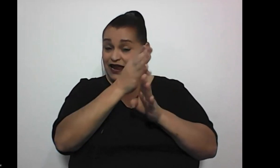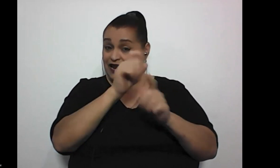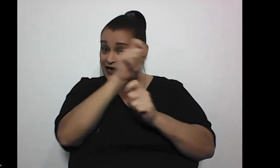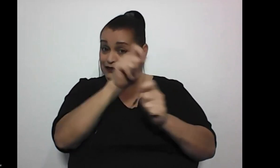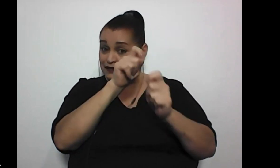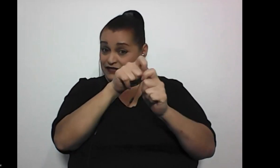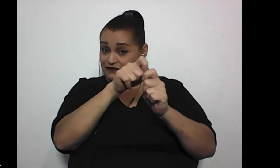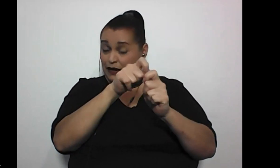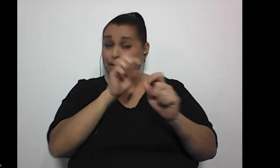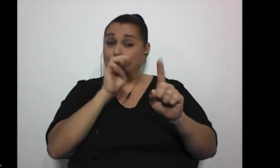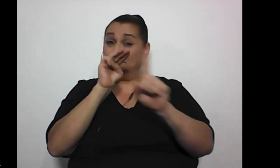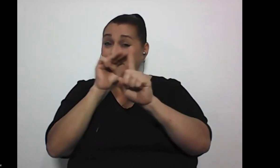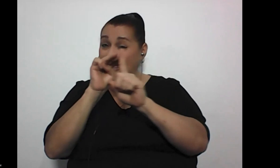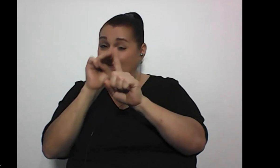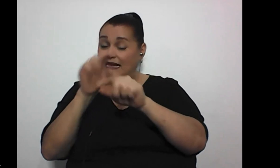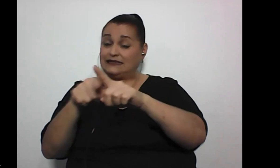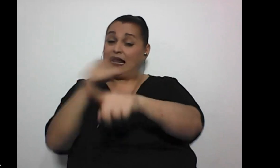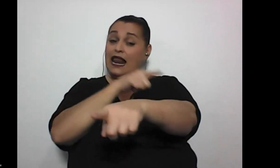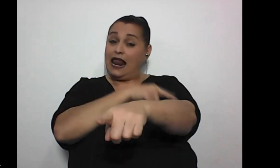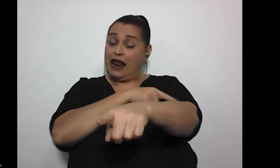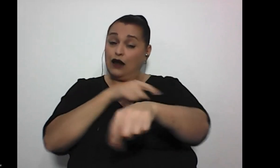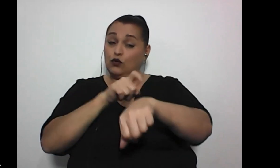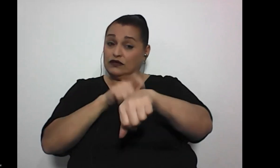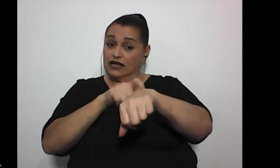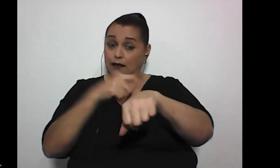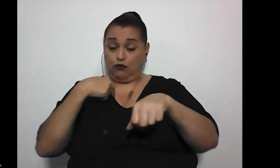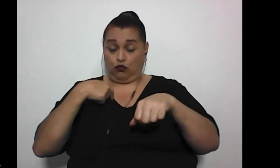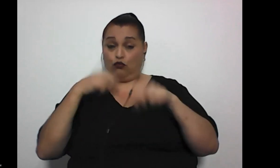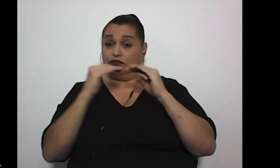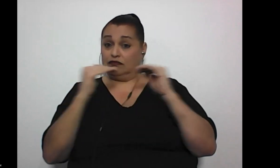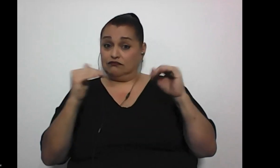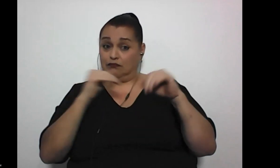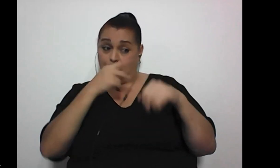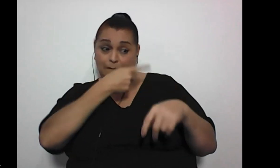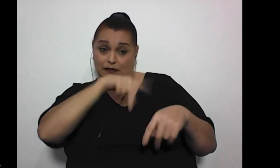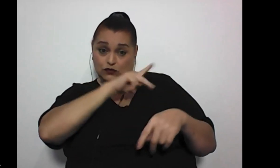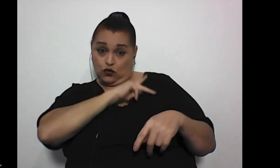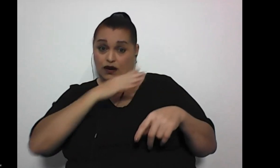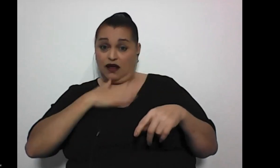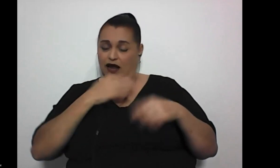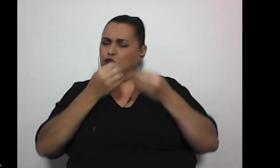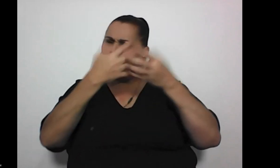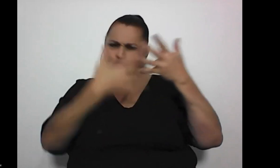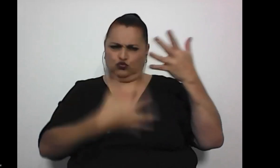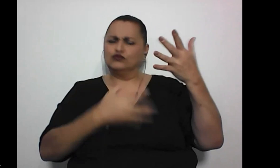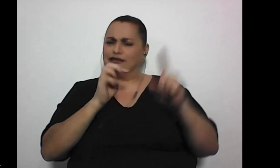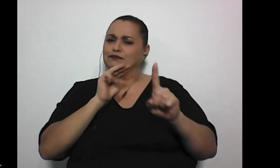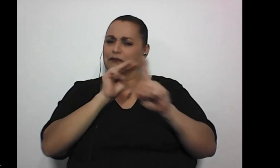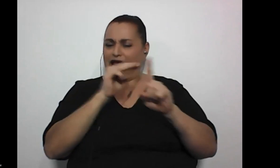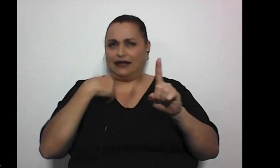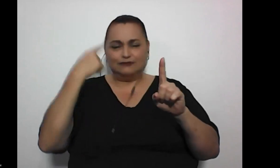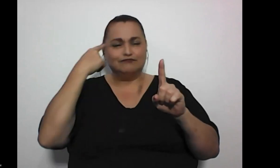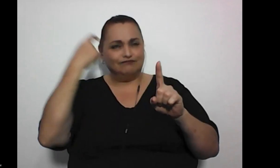Y metas a largo plazo, a nivel personal, este, tengo muchas establecidas